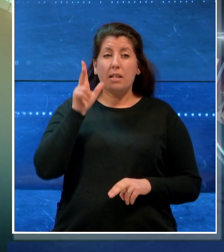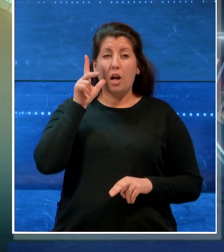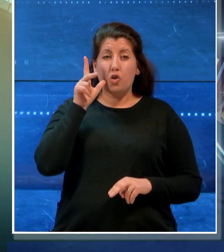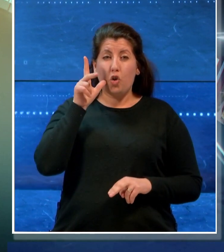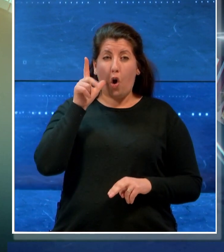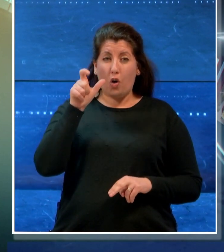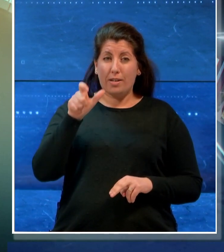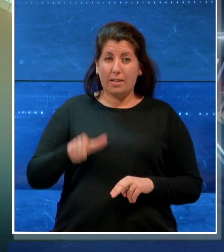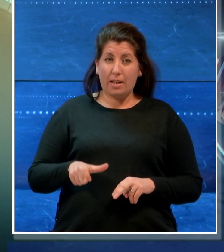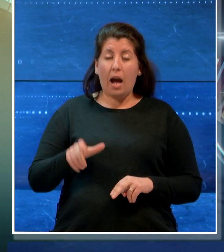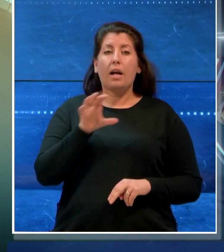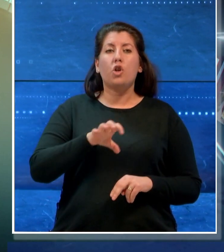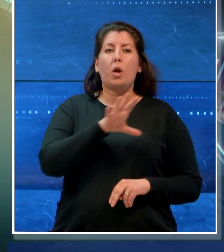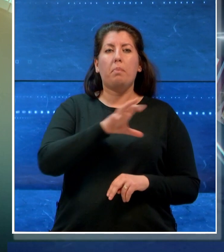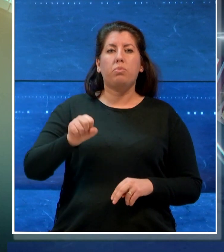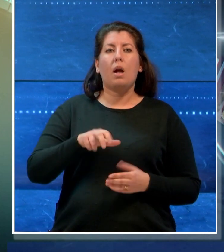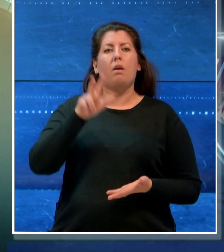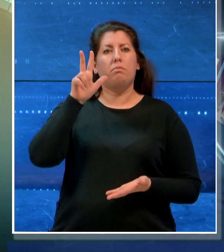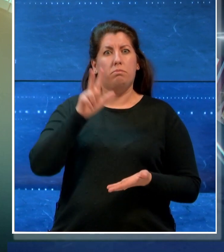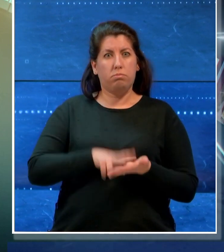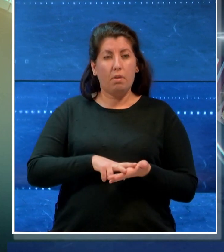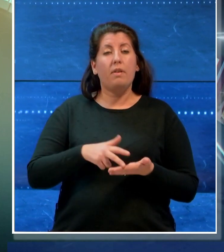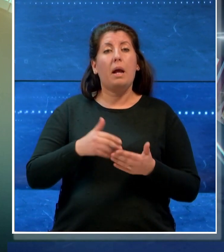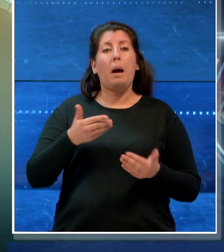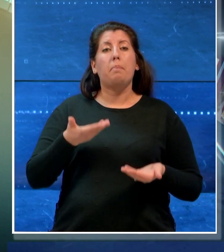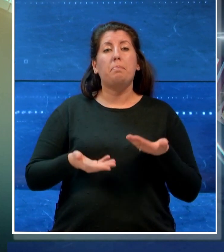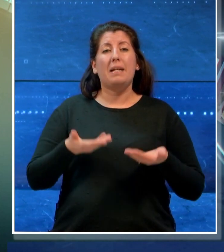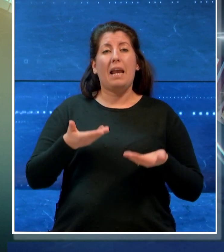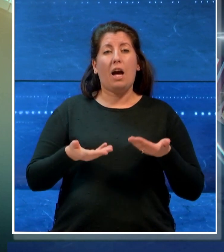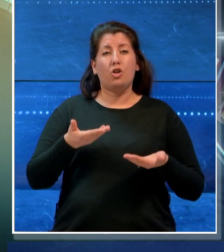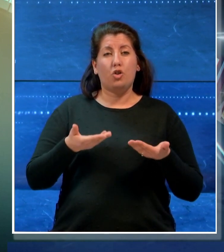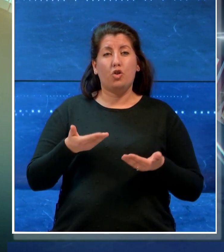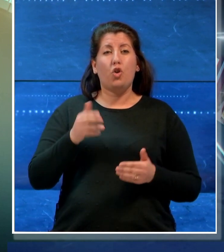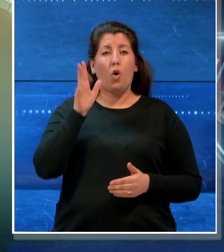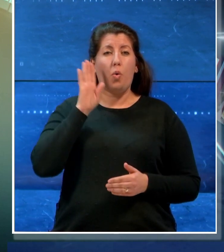la Regione Puglia approverà in giunta il bilancio di genere.